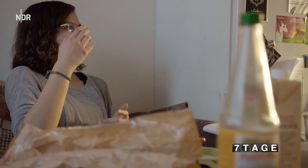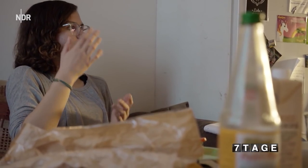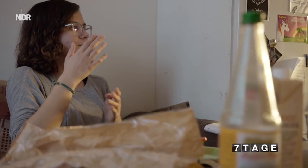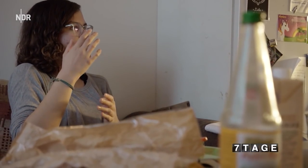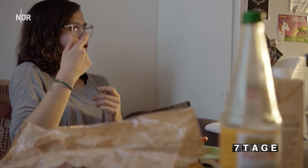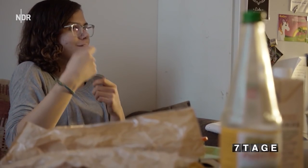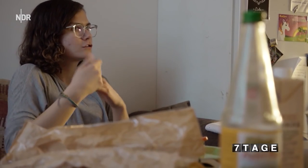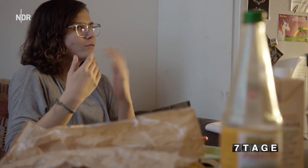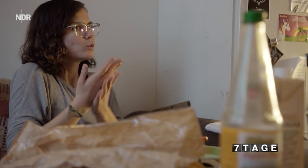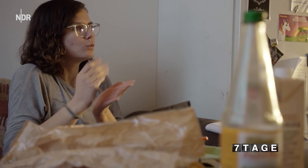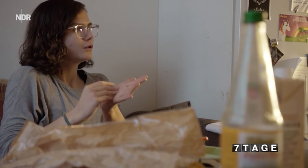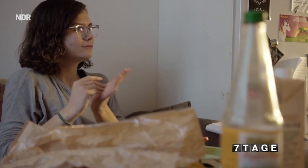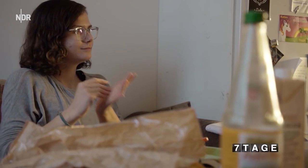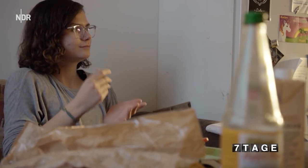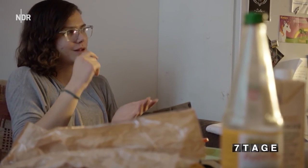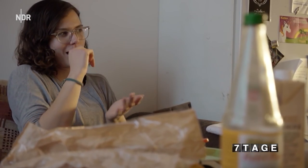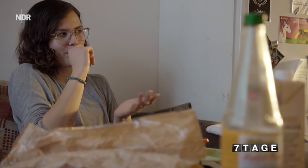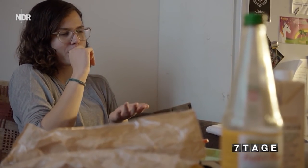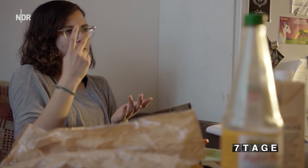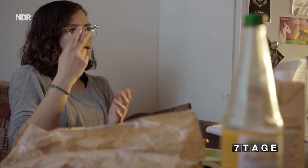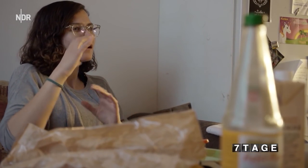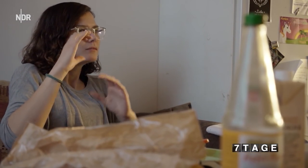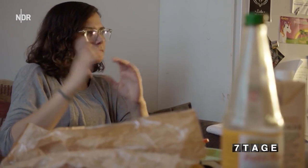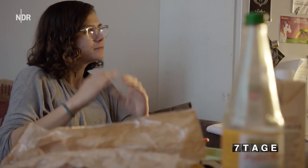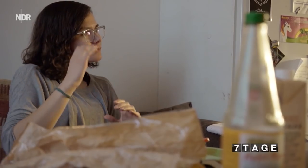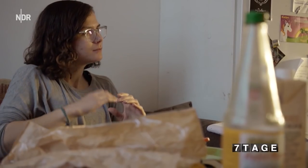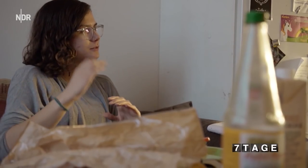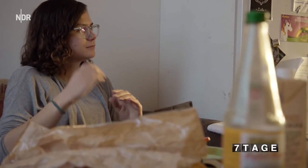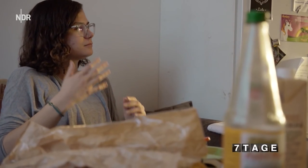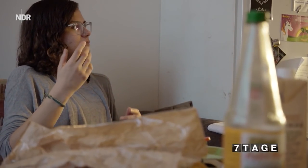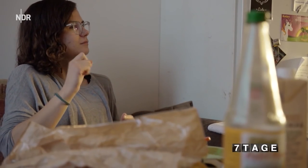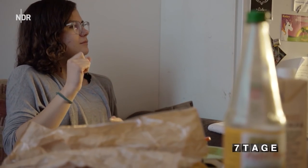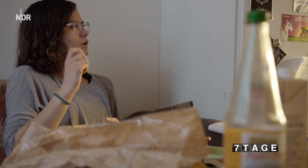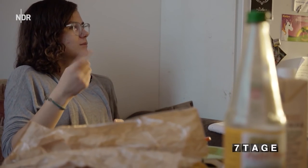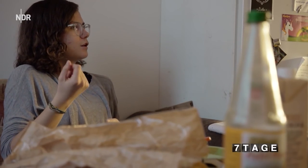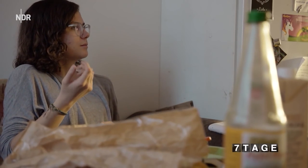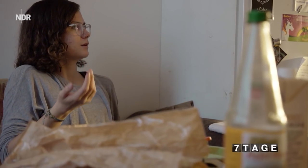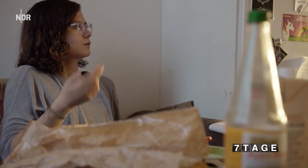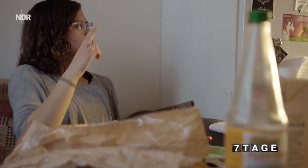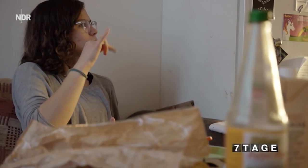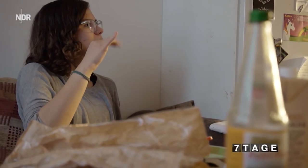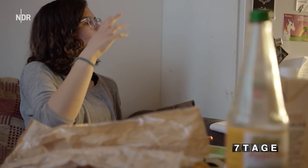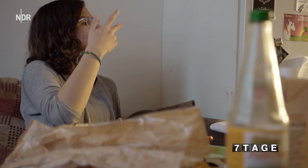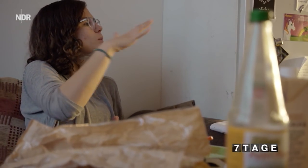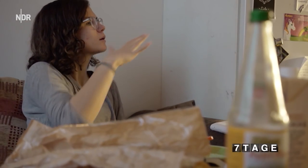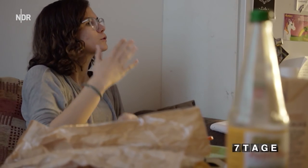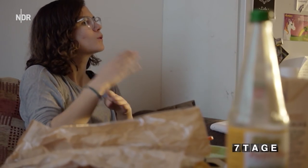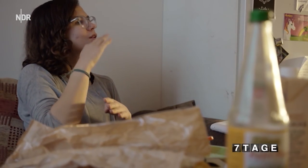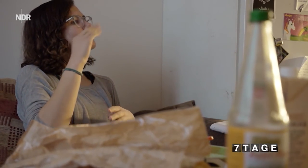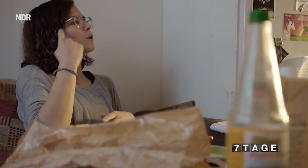Aber ehrlich gesagt muss ich auch sagen, dass ich da dann keine Lust auf ne Freundschaft hab, wo ich die ganze Zeit mit Zettel und Stift kommunizieren müsste, wo es immer Missverständnisse gibt,